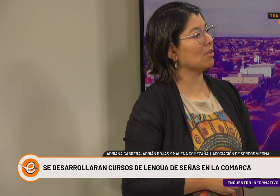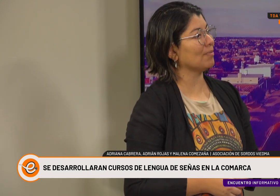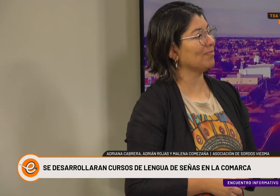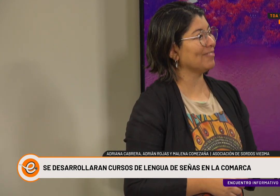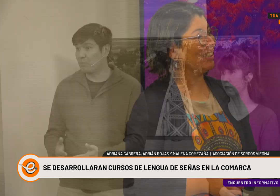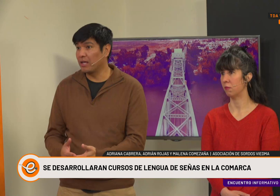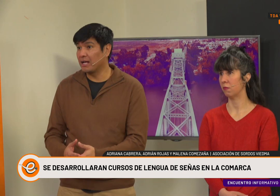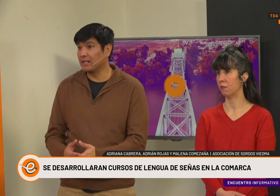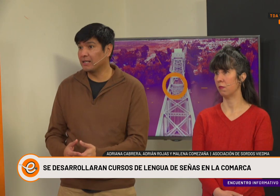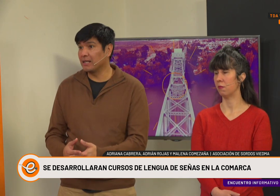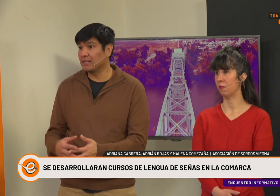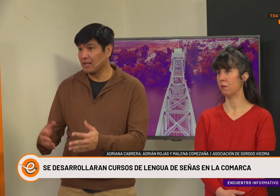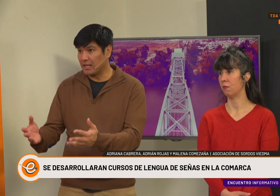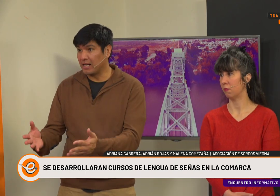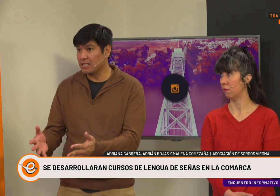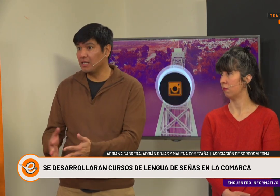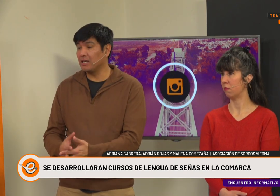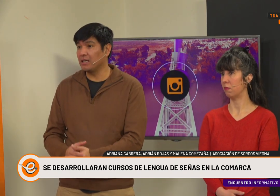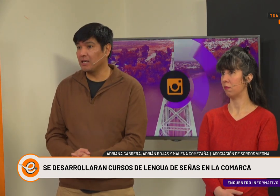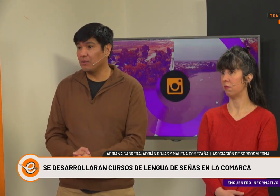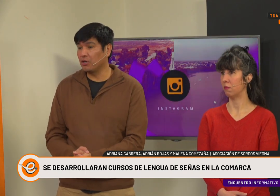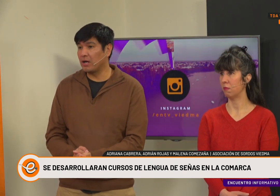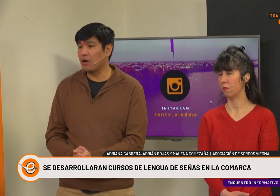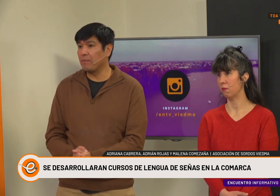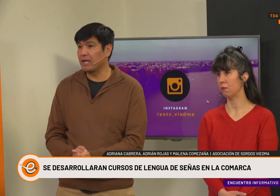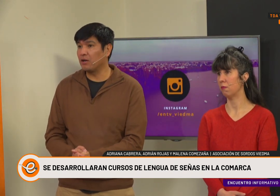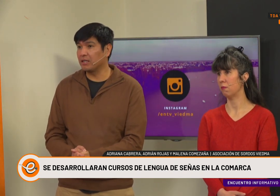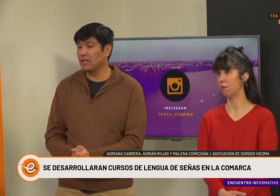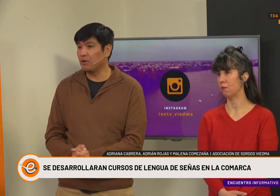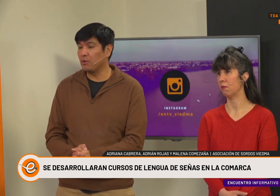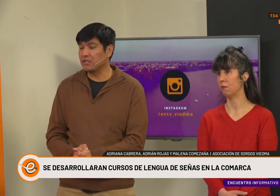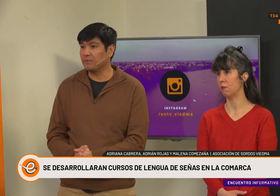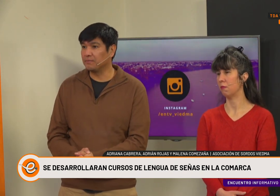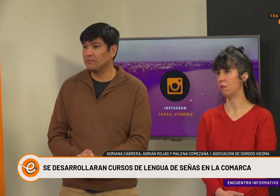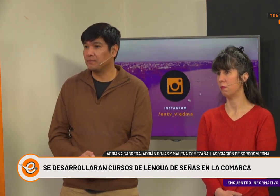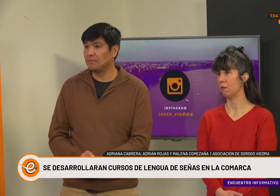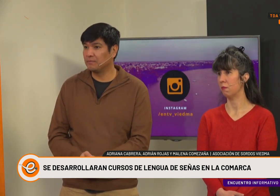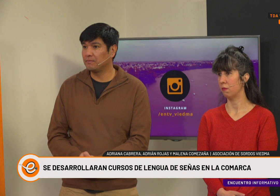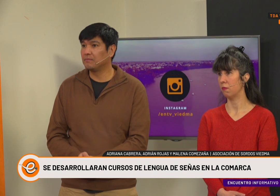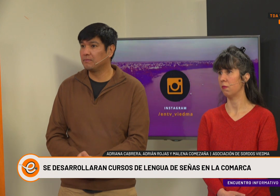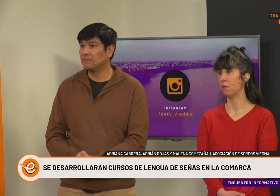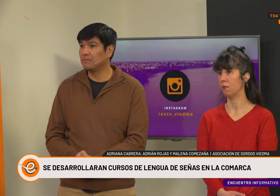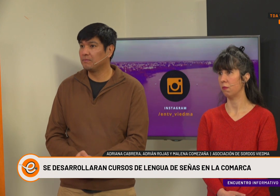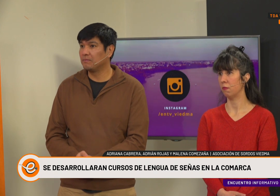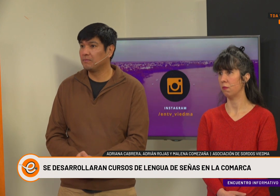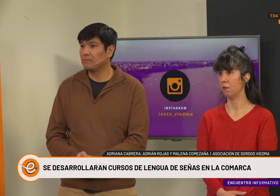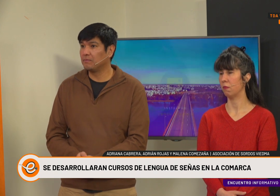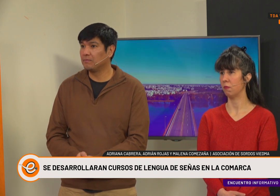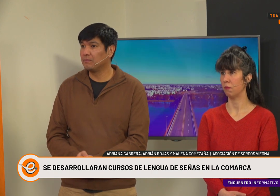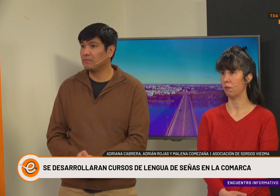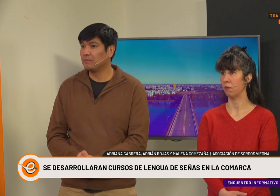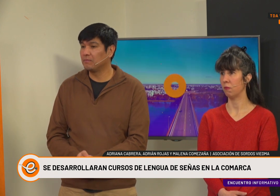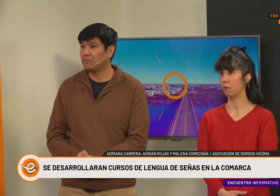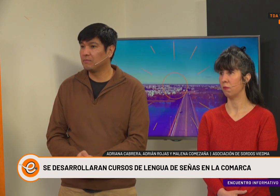intérpretes, ¿no? Que puedan estar allí y, bueno, acompañar lo que tiene que ver con la educación. También. Tengo